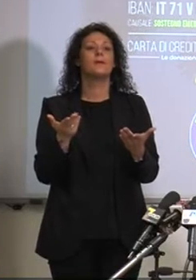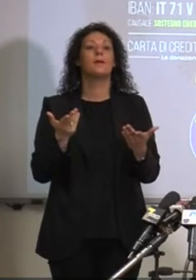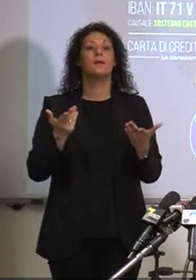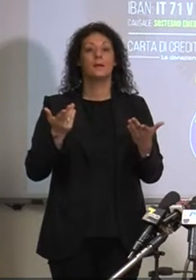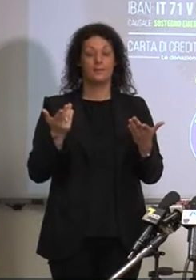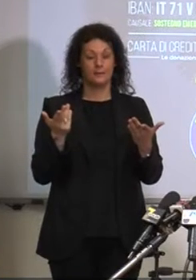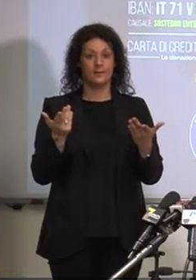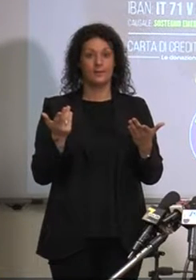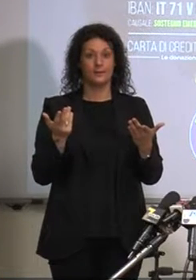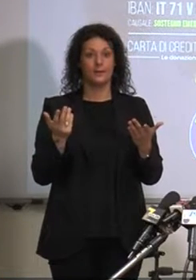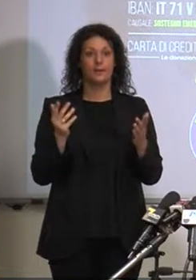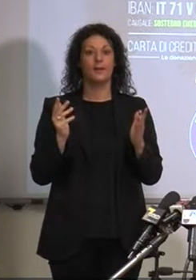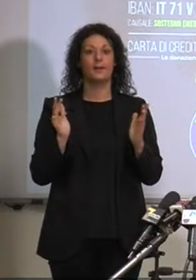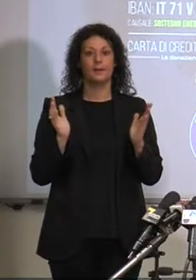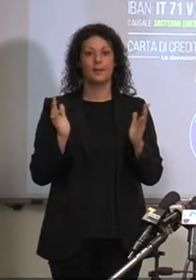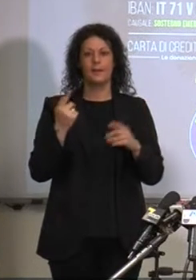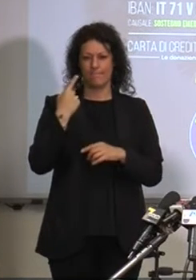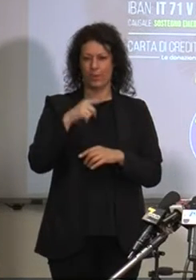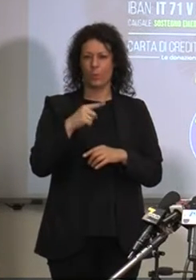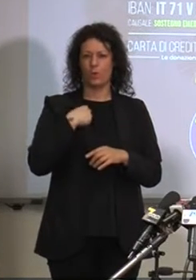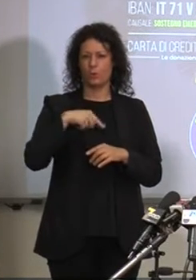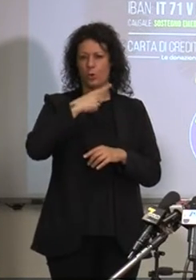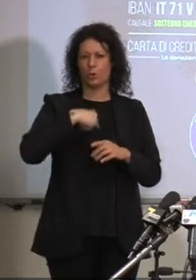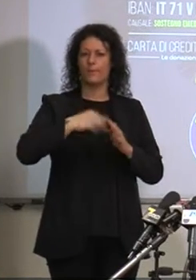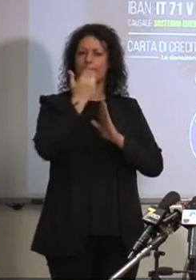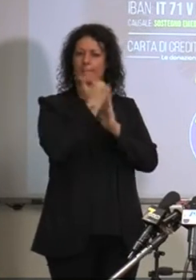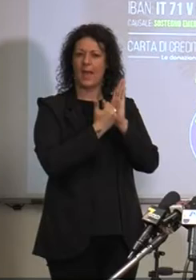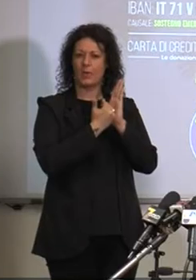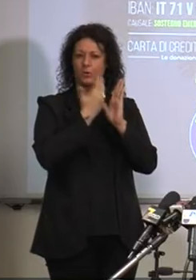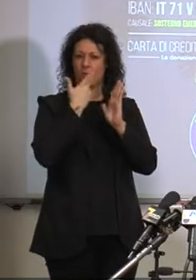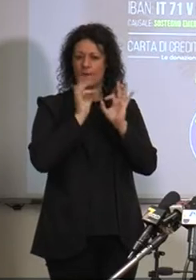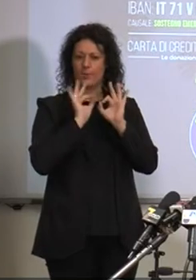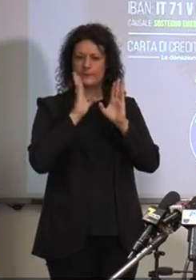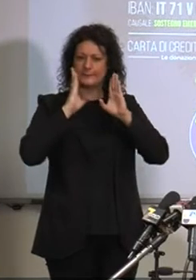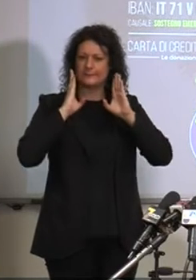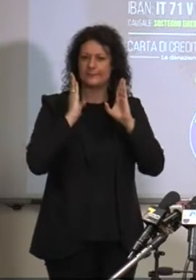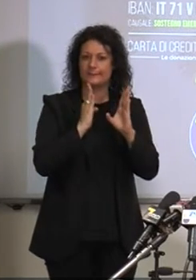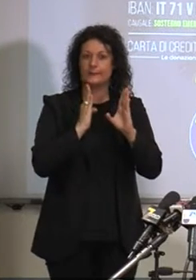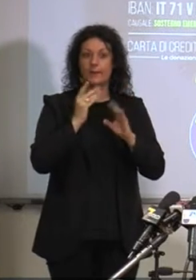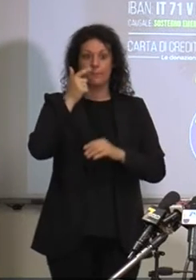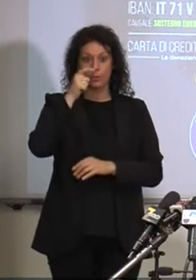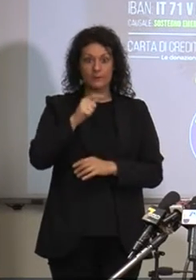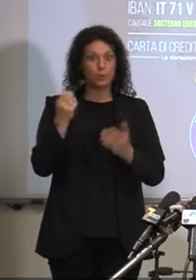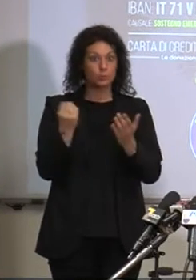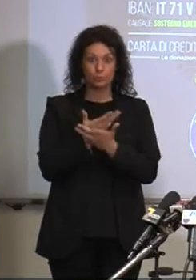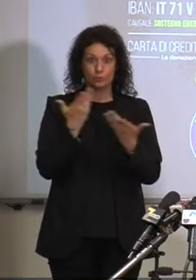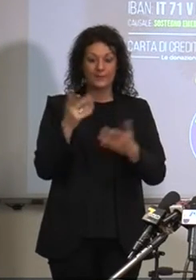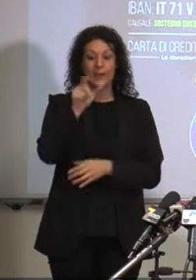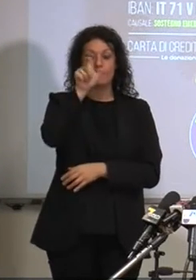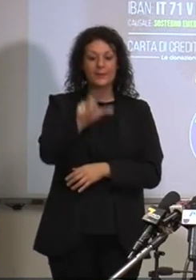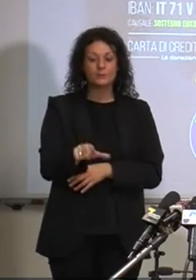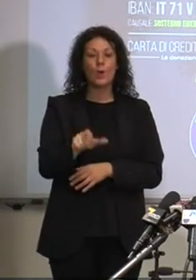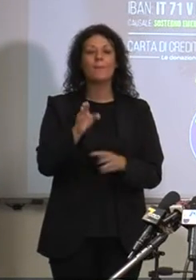mettetevi nella testa, per questo il piano dovrà essere scritto con molta attenzione, di tutti coloro che avranno due linee di febbre, avranno della